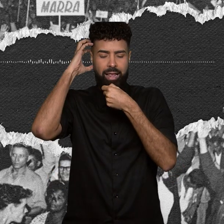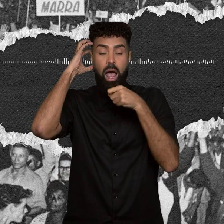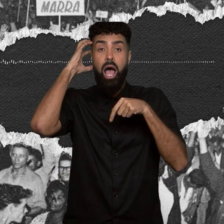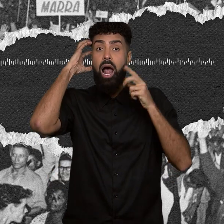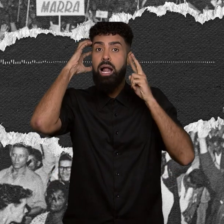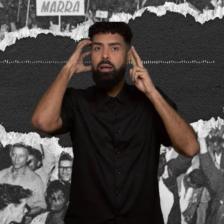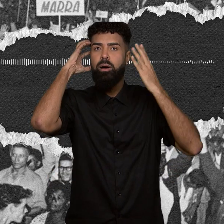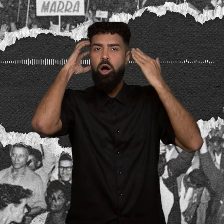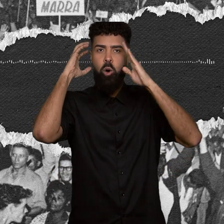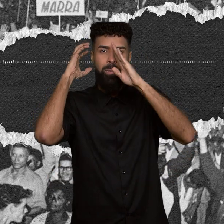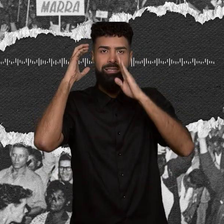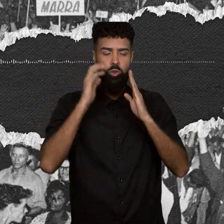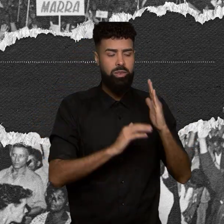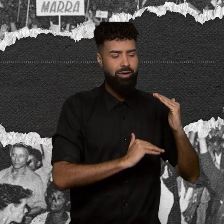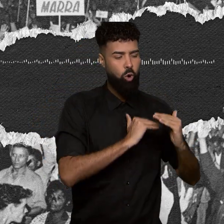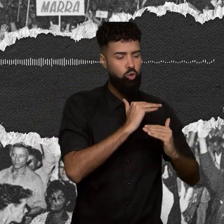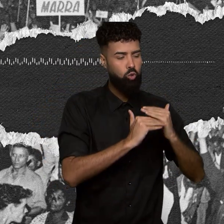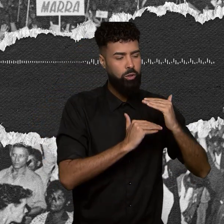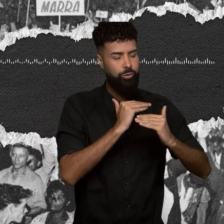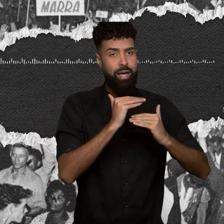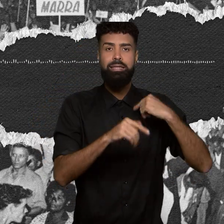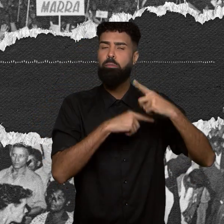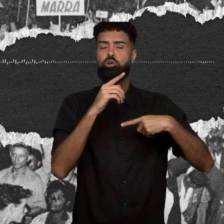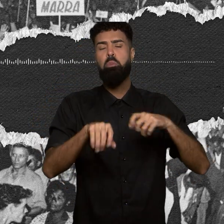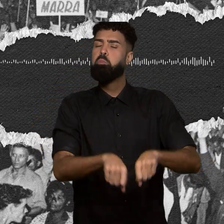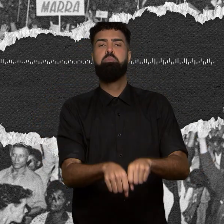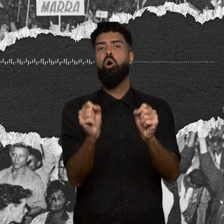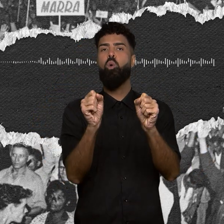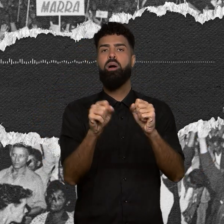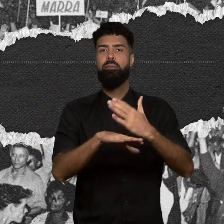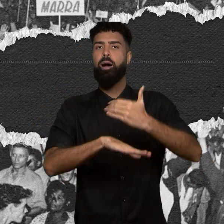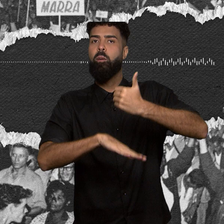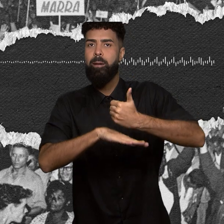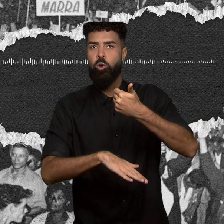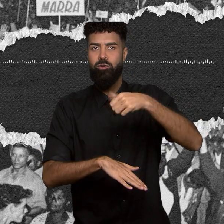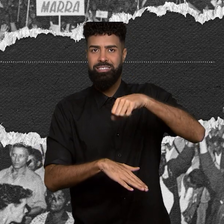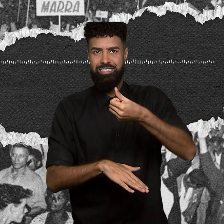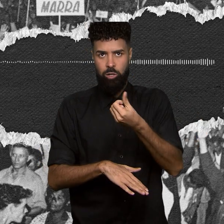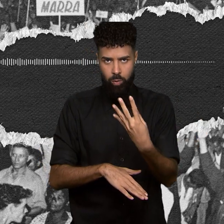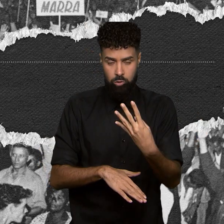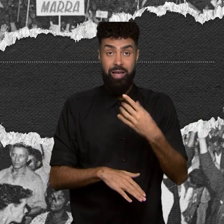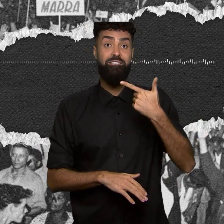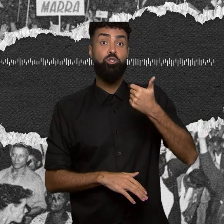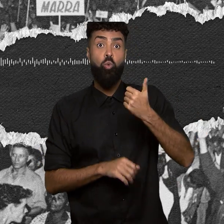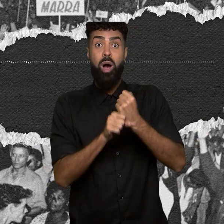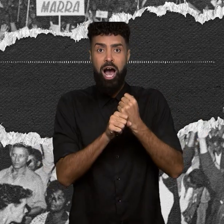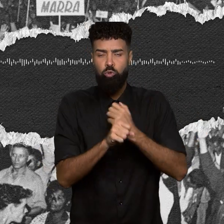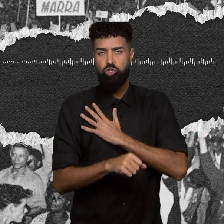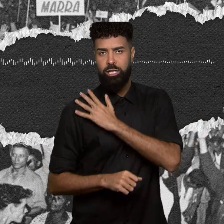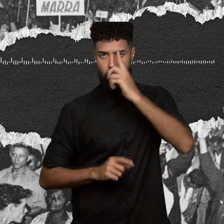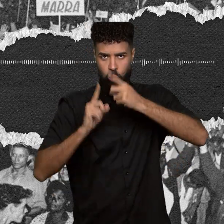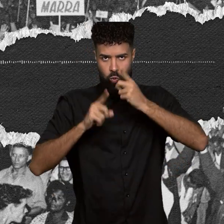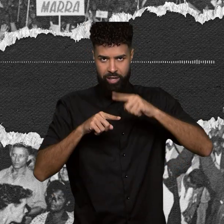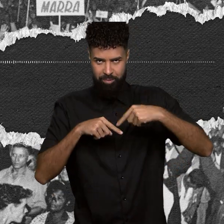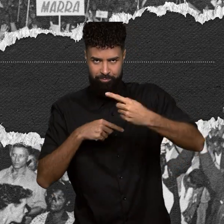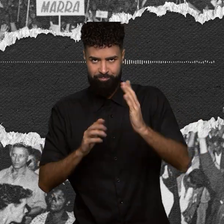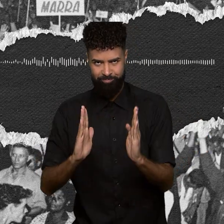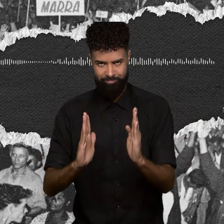atropelado pelo golpe de 64 e os 21 anos de ditadura militar que vieram depois. E eu sou Eliane Gonçalves.